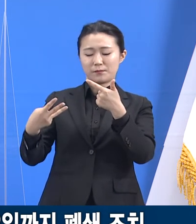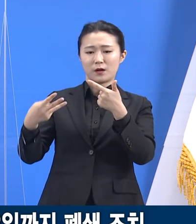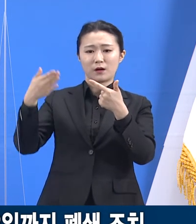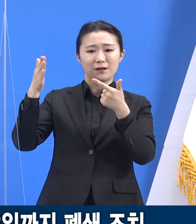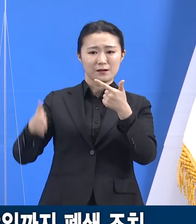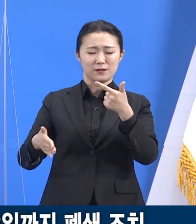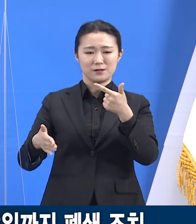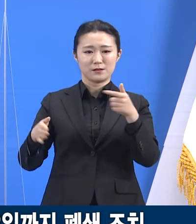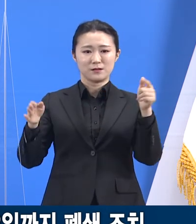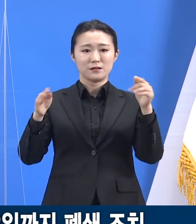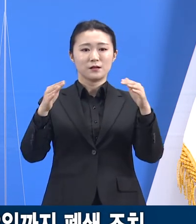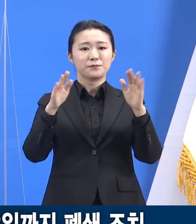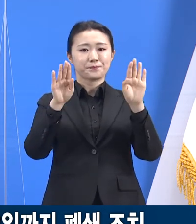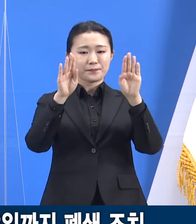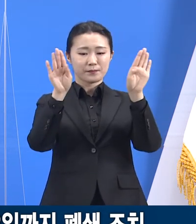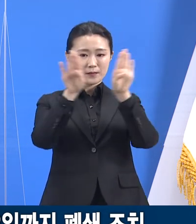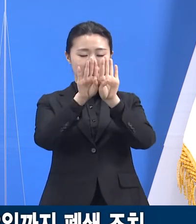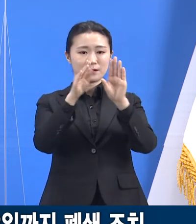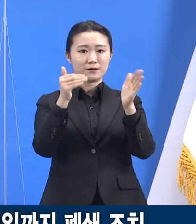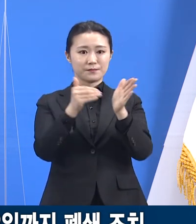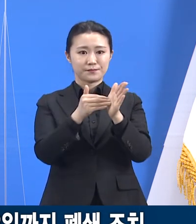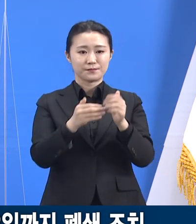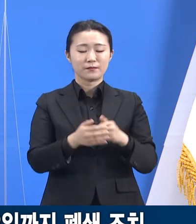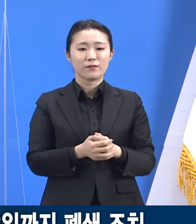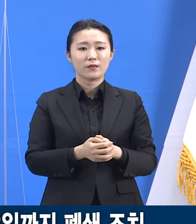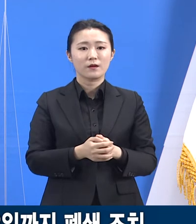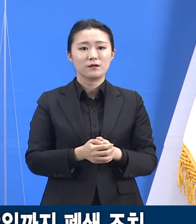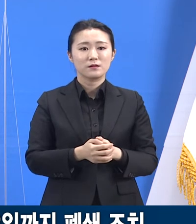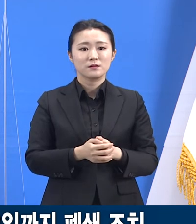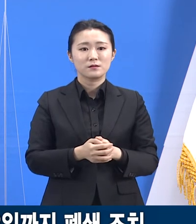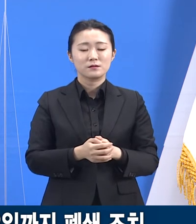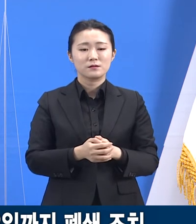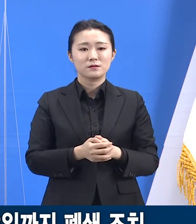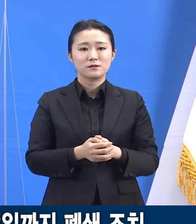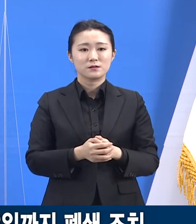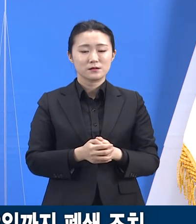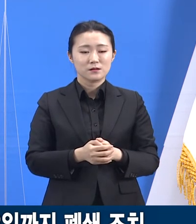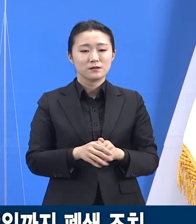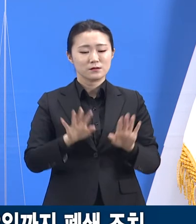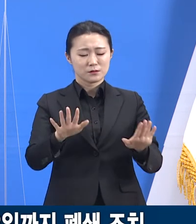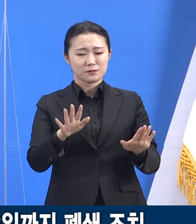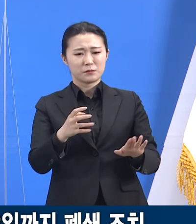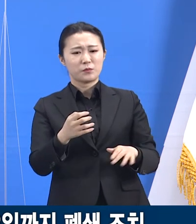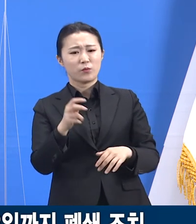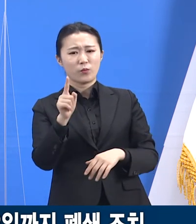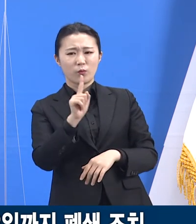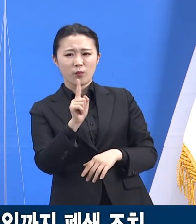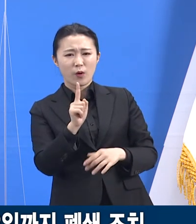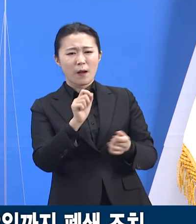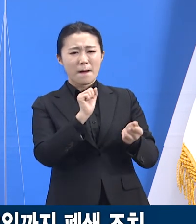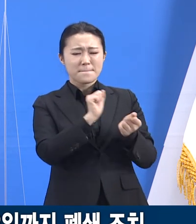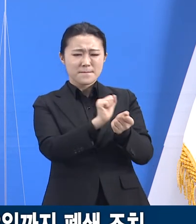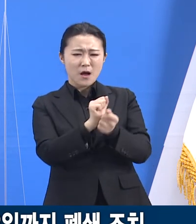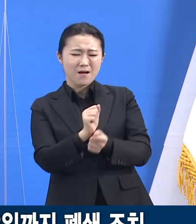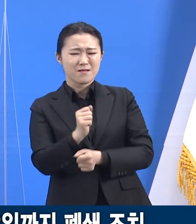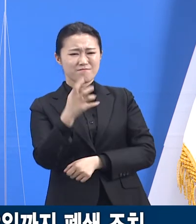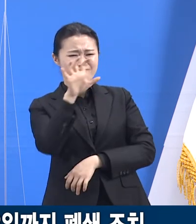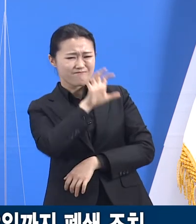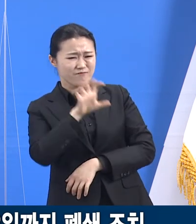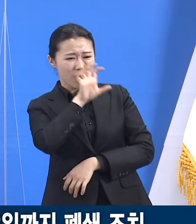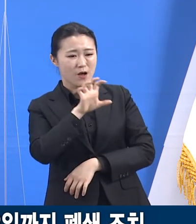도는 반복적으로 비슷한 패턴의 유행이 발생하는 영역에 대해 교육과 홍보를 계속 강화해 가겠습니다.